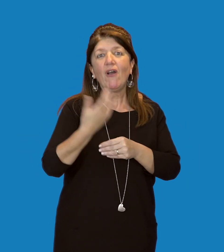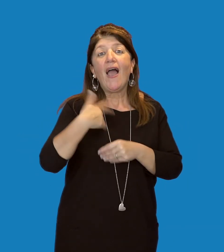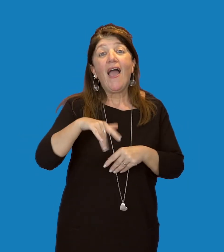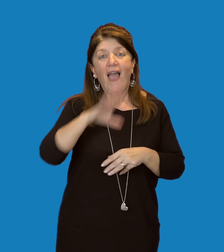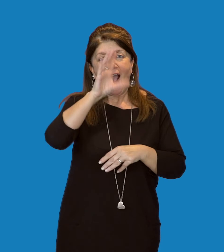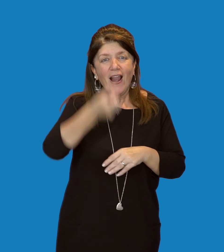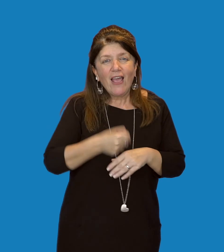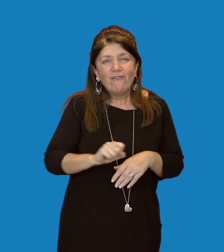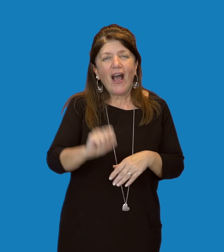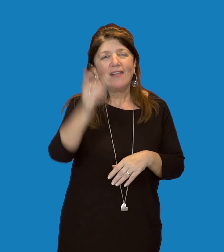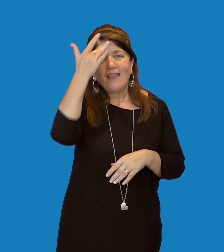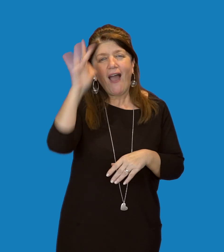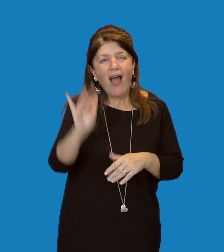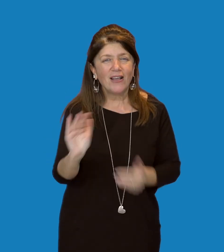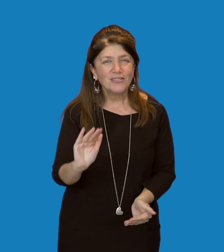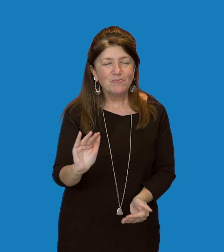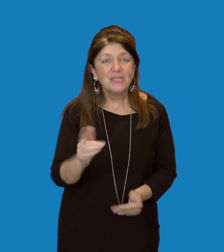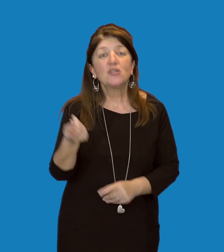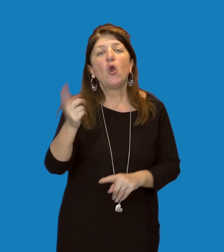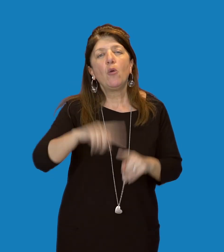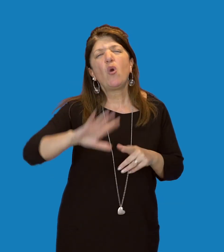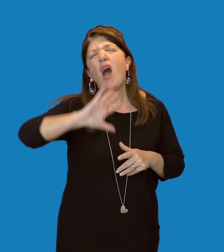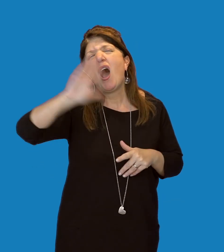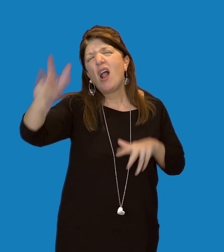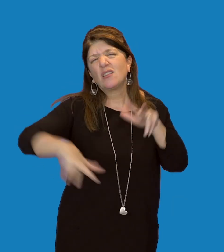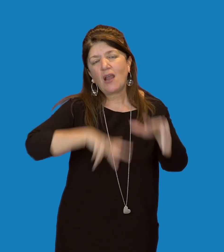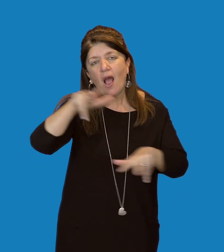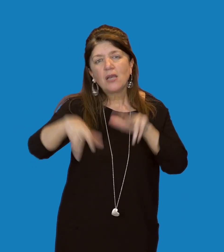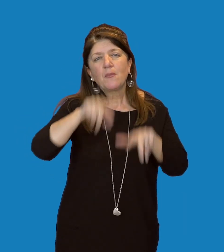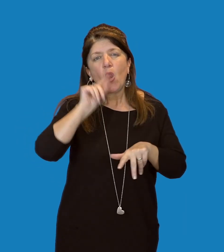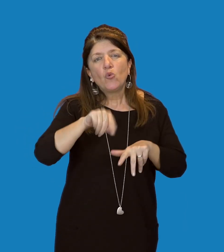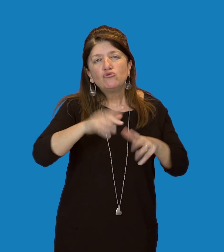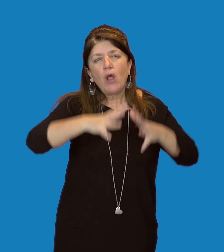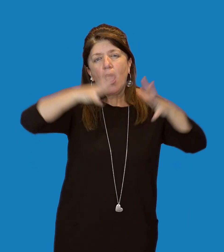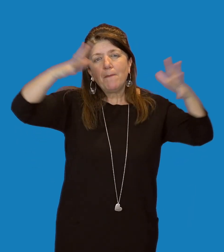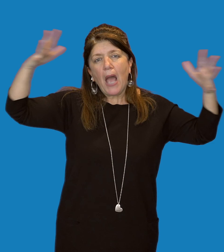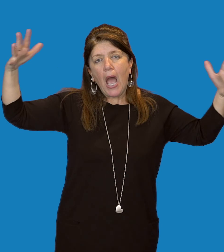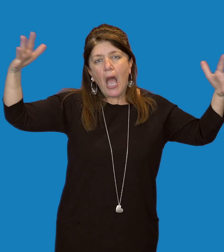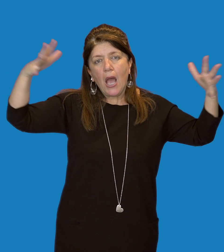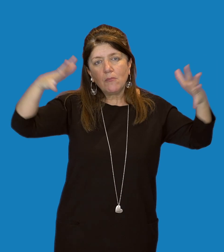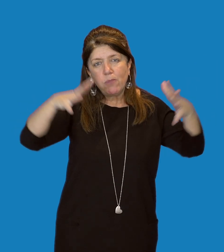oltre a molti altri mammiferi ed uccelli di dimensioni medio o piccole.